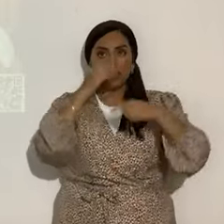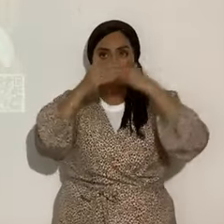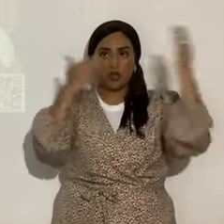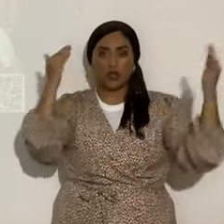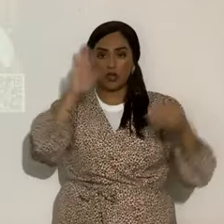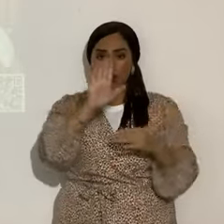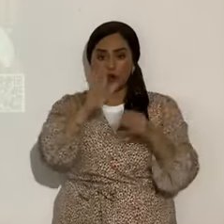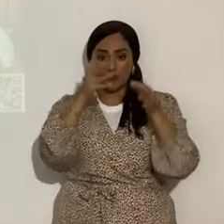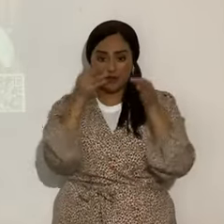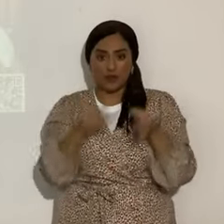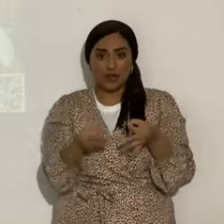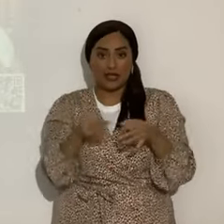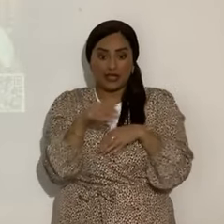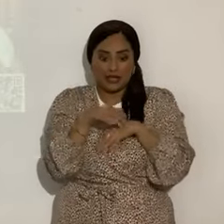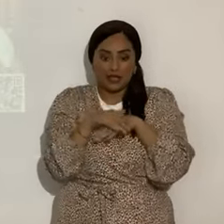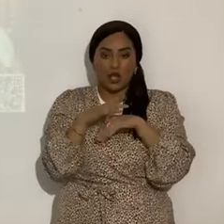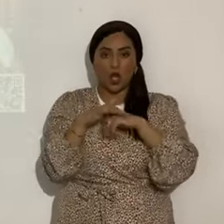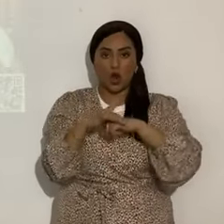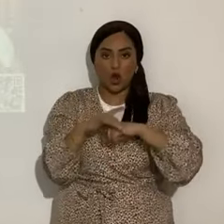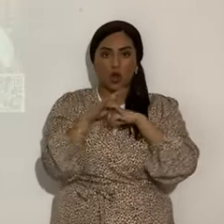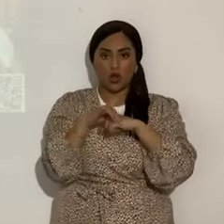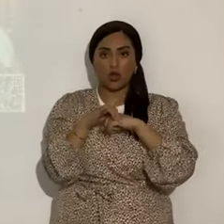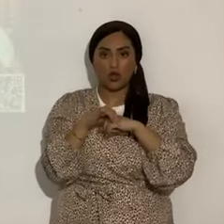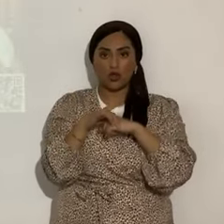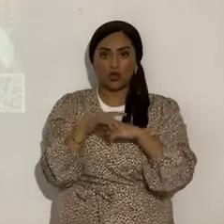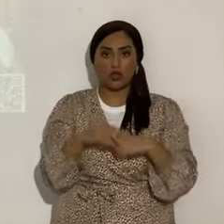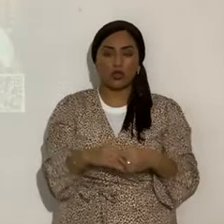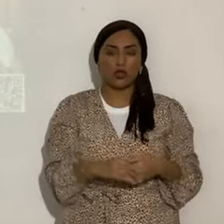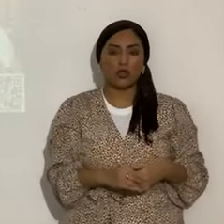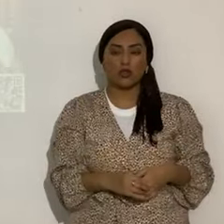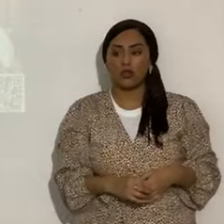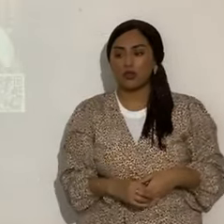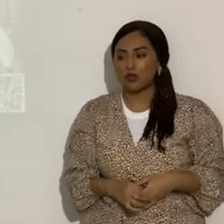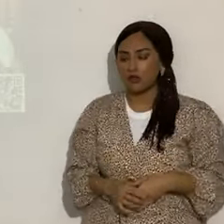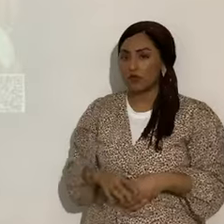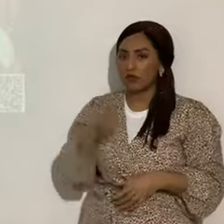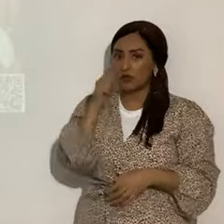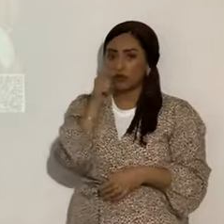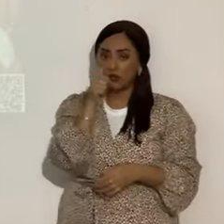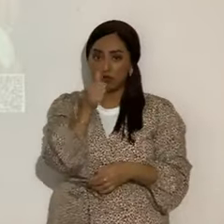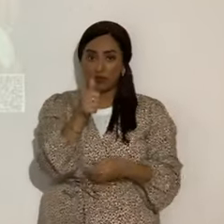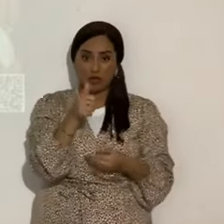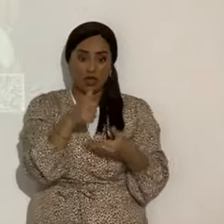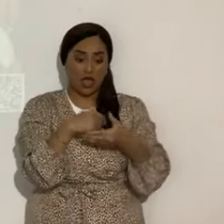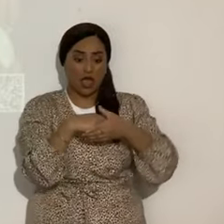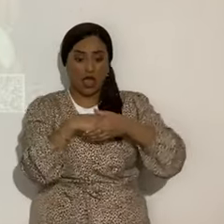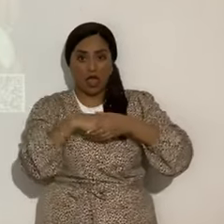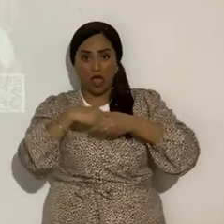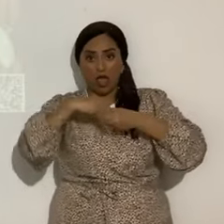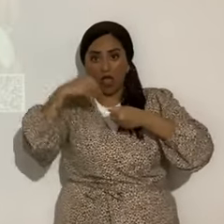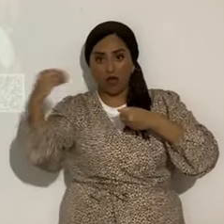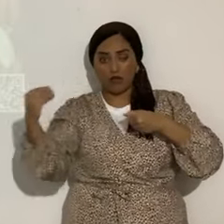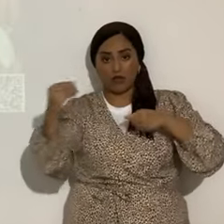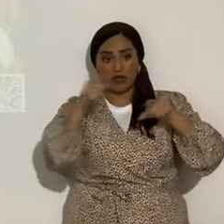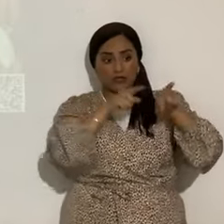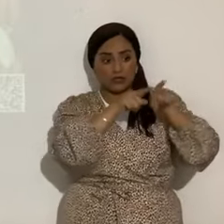su potestad en la tierra? ¿Sacarás tú, dice Yahweh a Job, las constelaciones a su tiempo